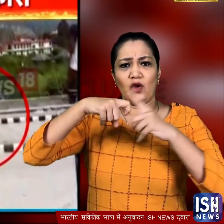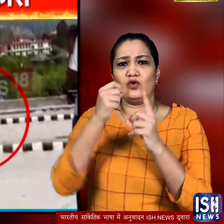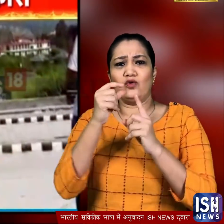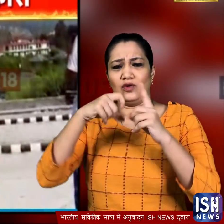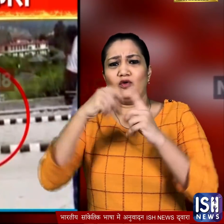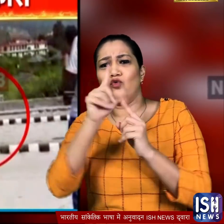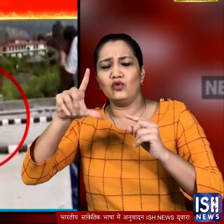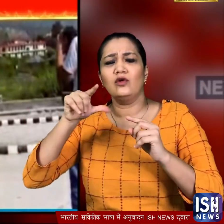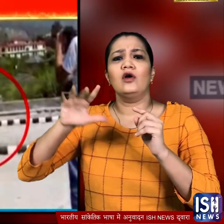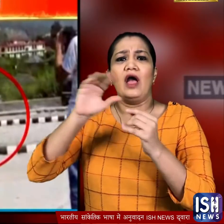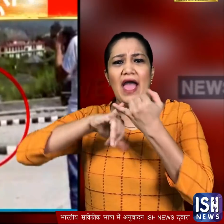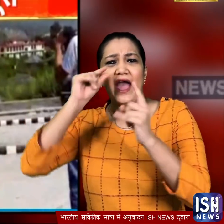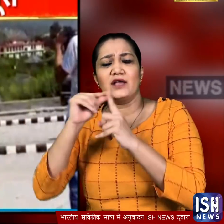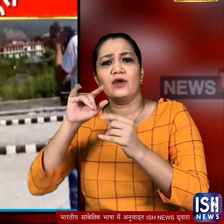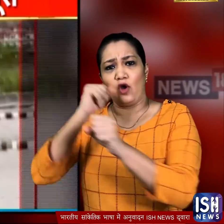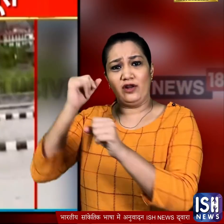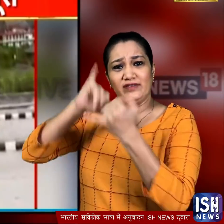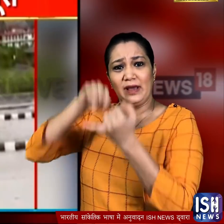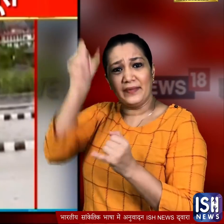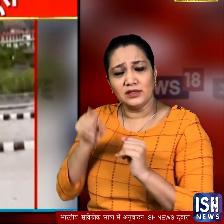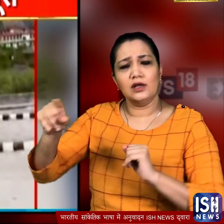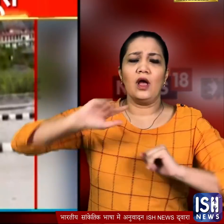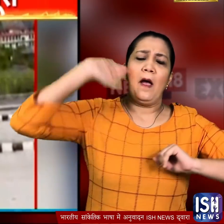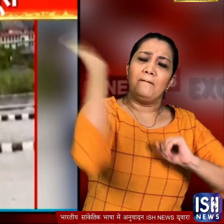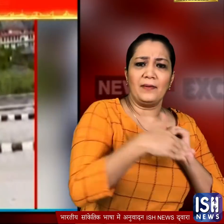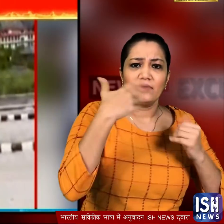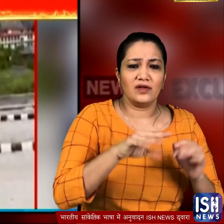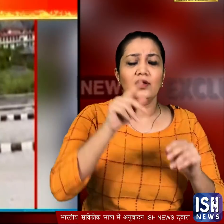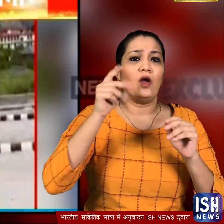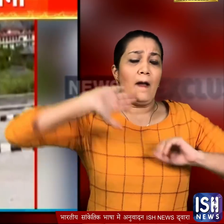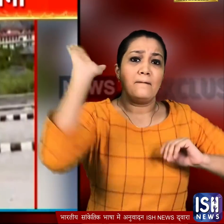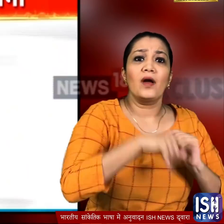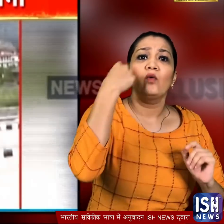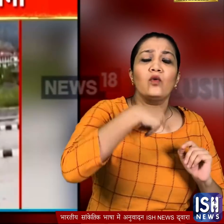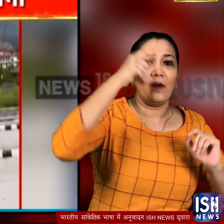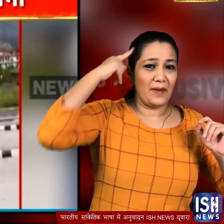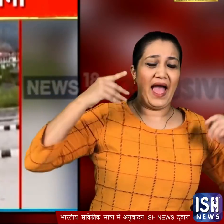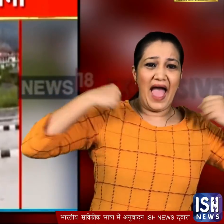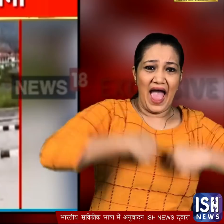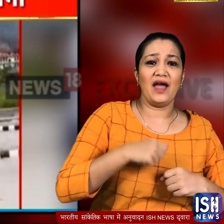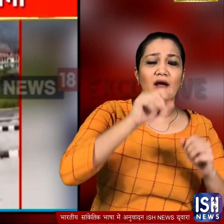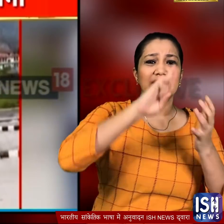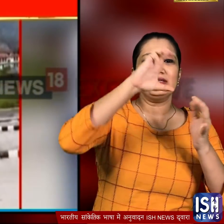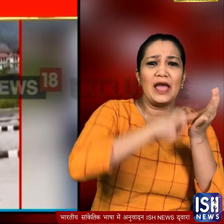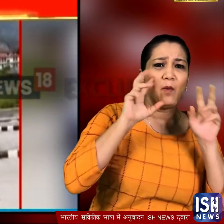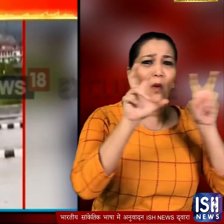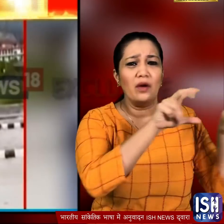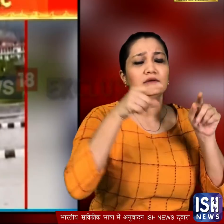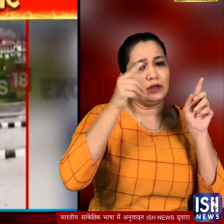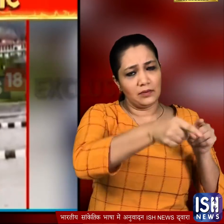गौरव सिंग ने थपड जड़ दिया थपड मुख्यमंत्री की सुरक्षा में तैनाथ अधिकारी को मारा गया था आवाज तो सुनाई नहीं दी लेकिन वीडियो देखकर ऐसा लगा